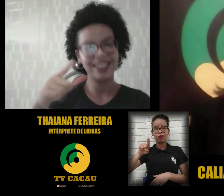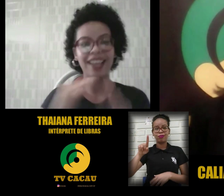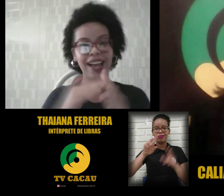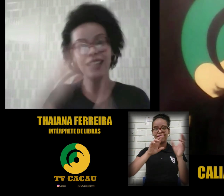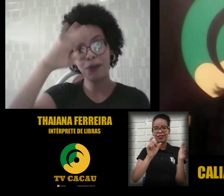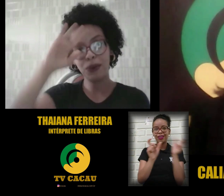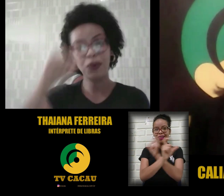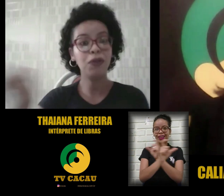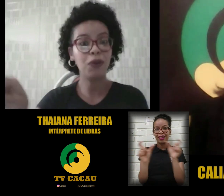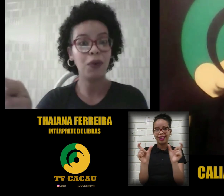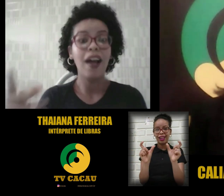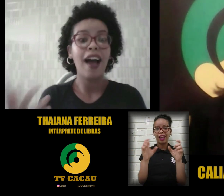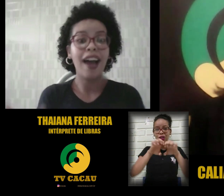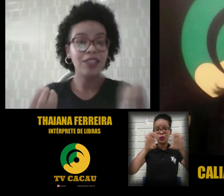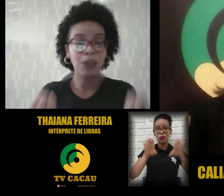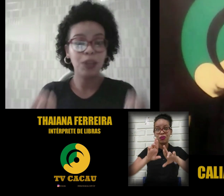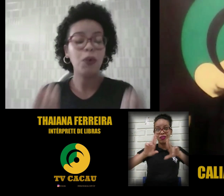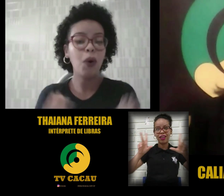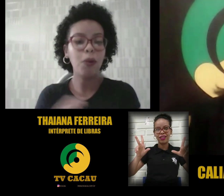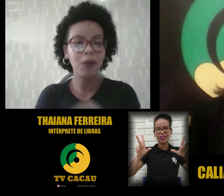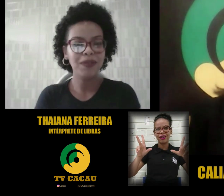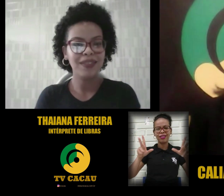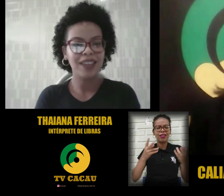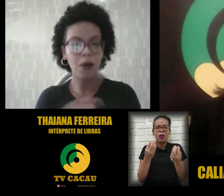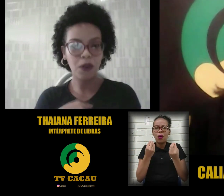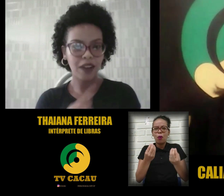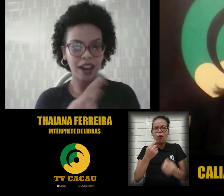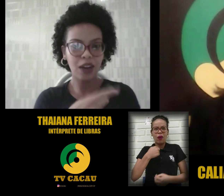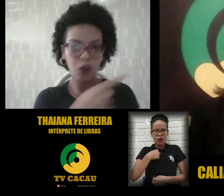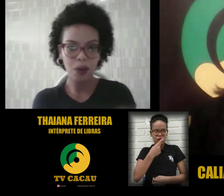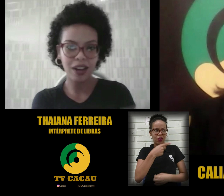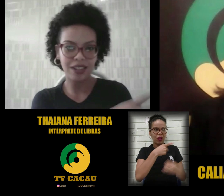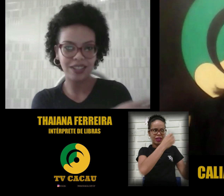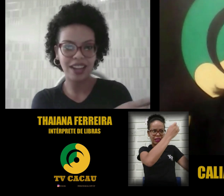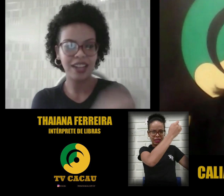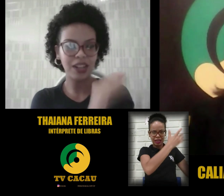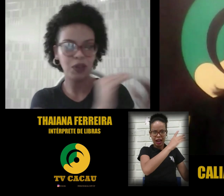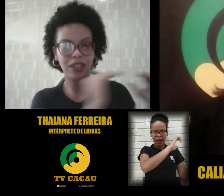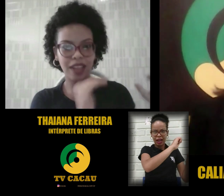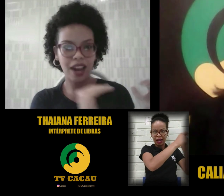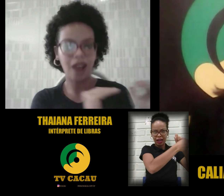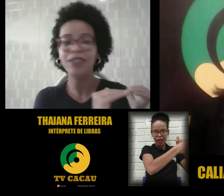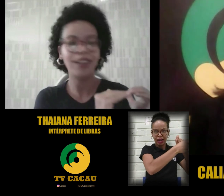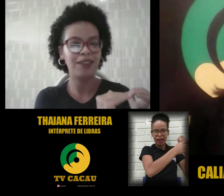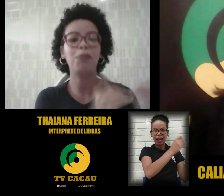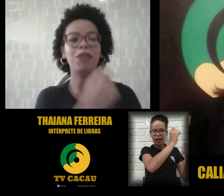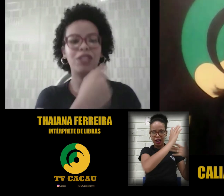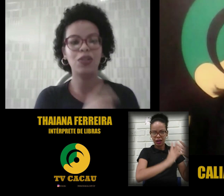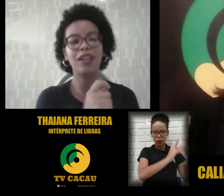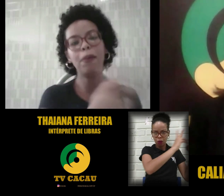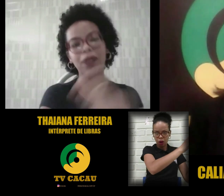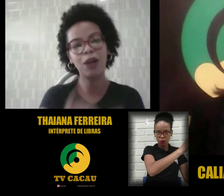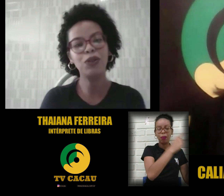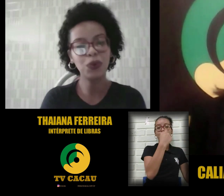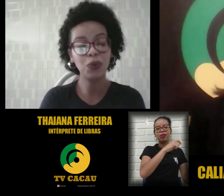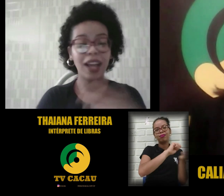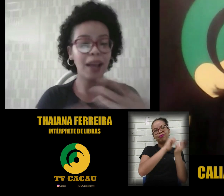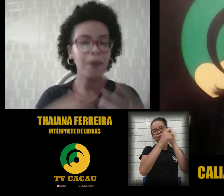Casa Bruno, eu vou. Aí tipo, como? Eu vou falar como ele disse ali, no literal? Não, eu preciso adaptar o discurso. É